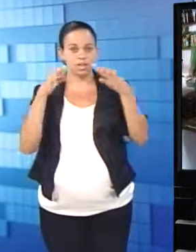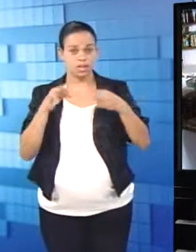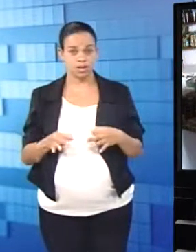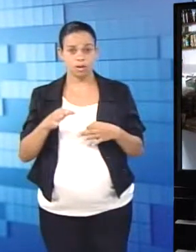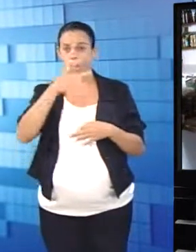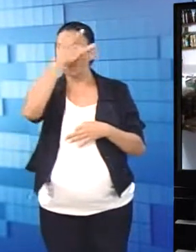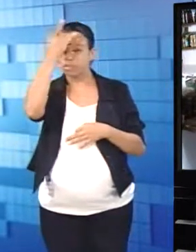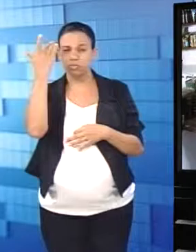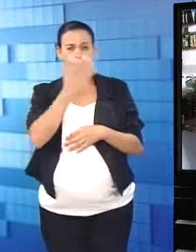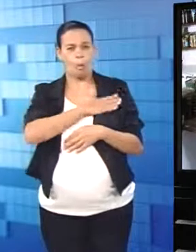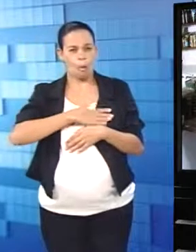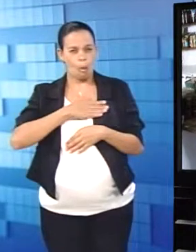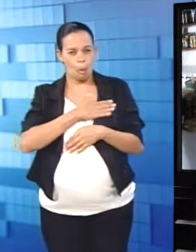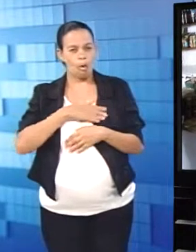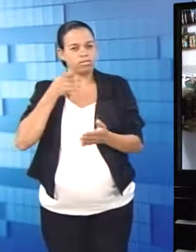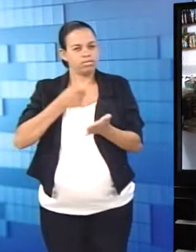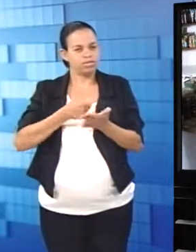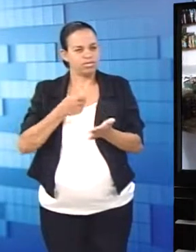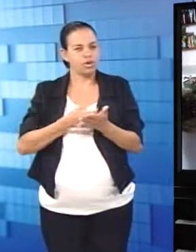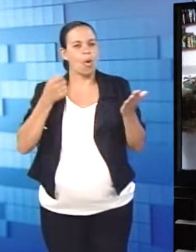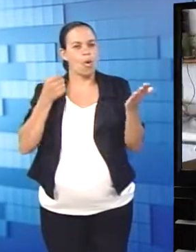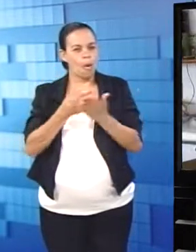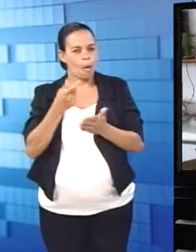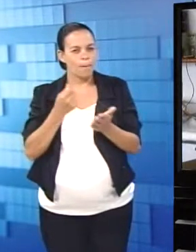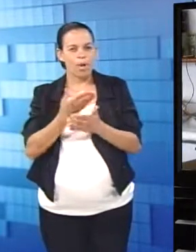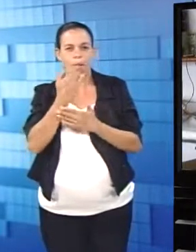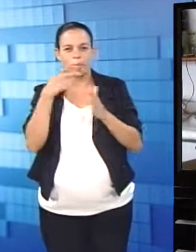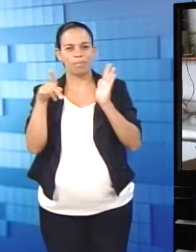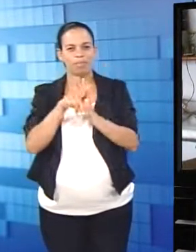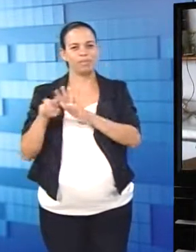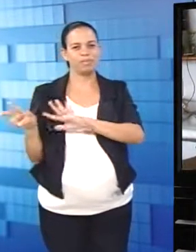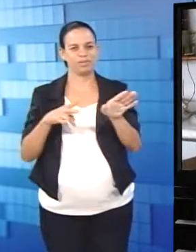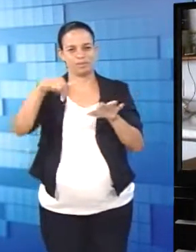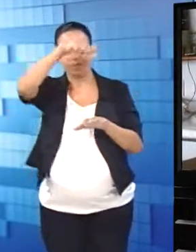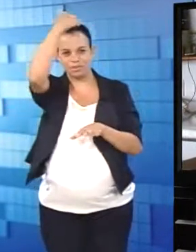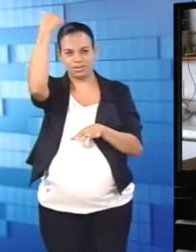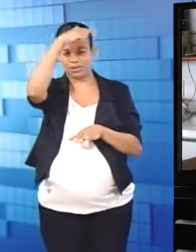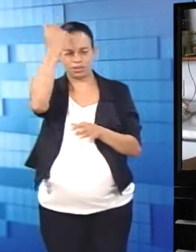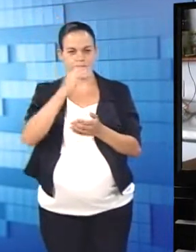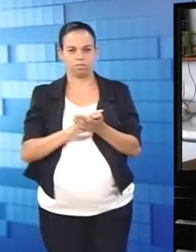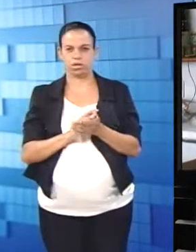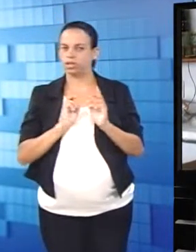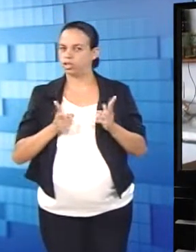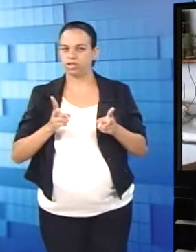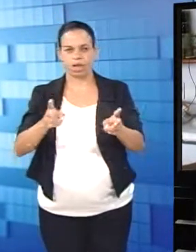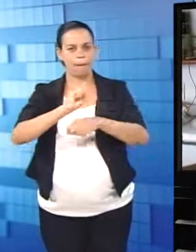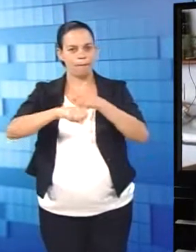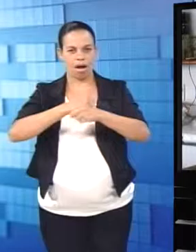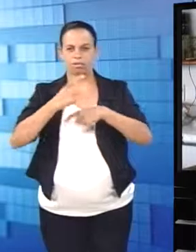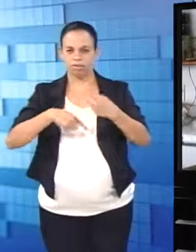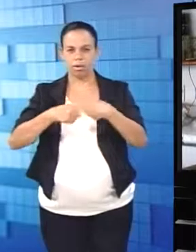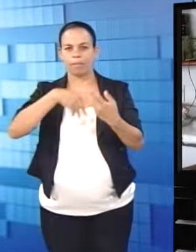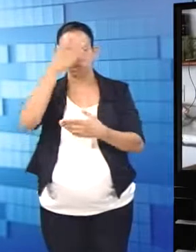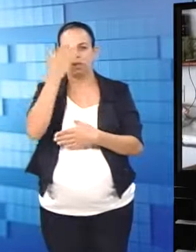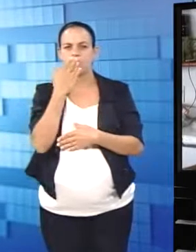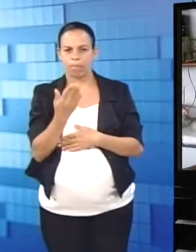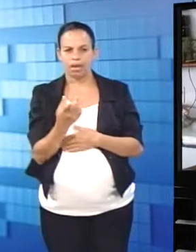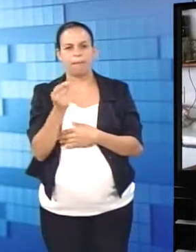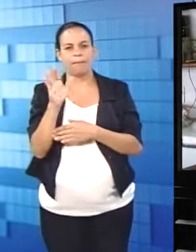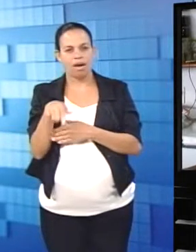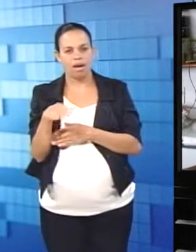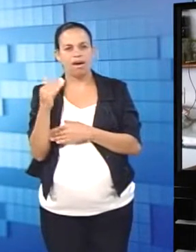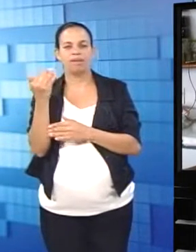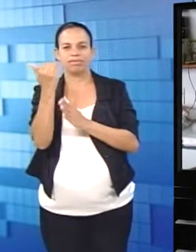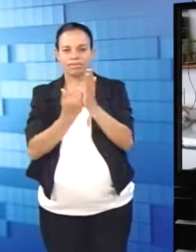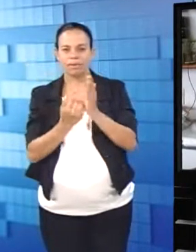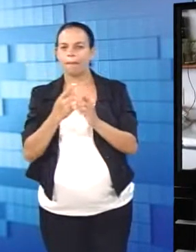abre mão desses pratos típicos da Semana Santa. De jeito nenhum. A tradição, todo ano, é a mesma coisa. Chora, chora, mas acaba comprando.